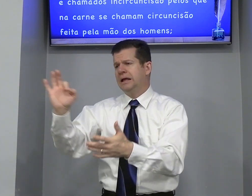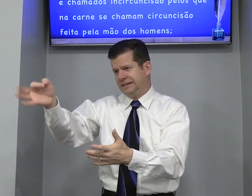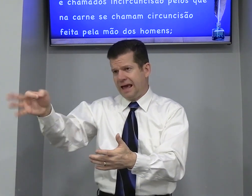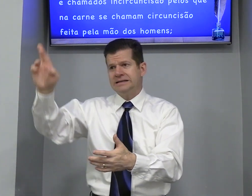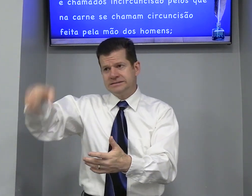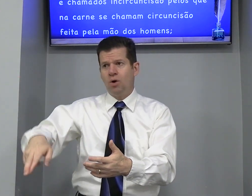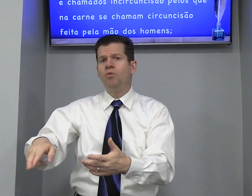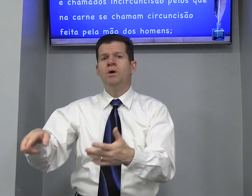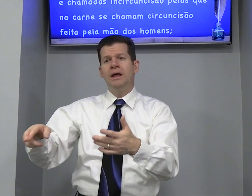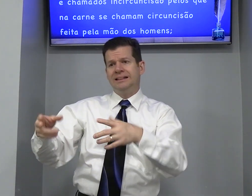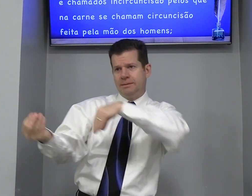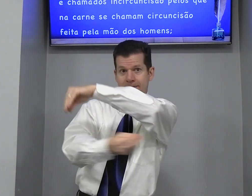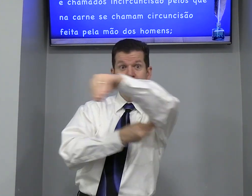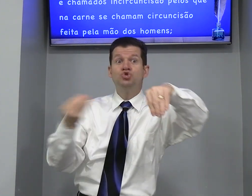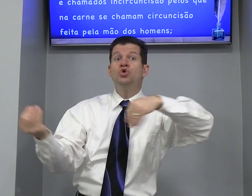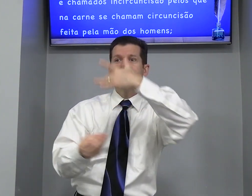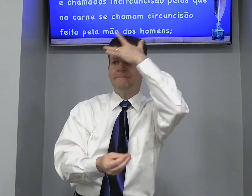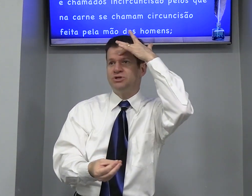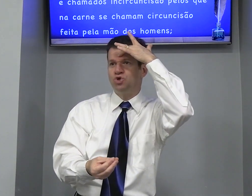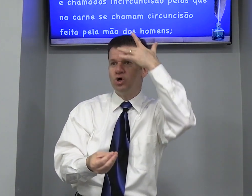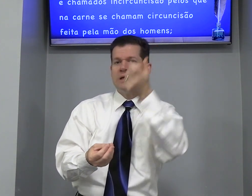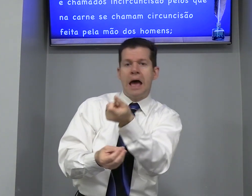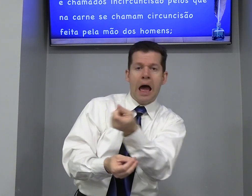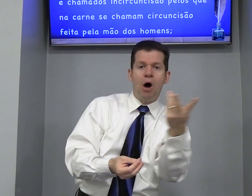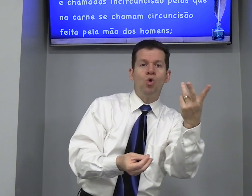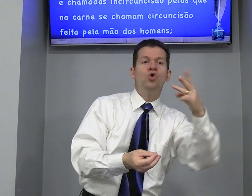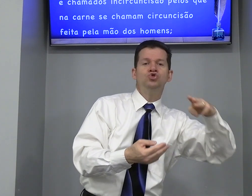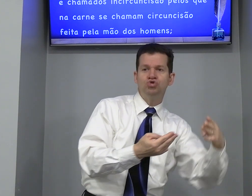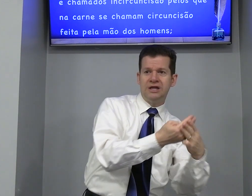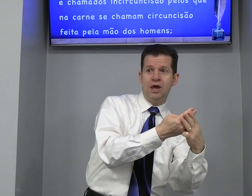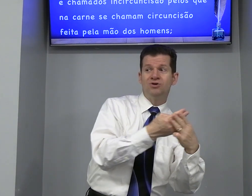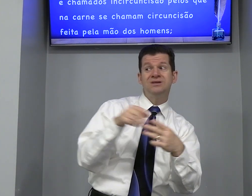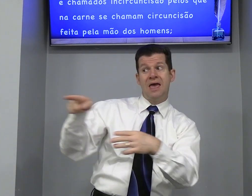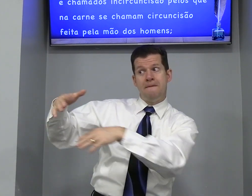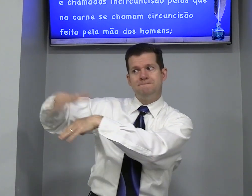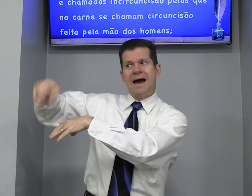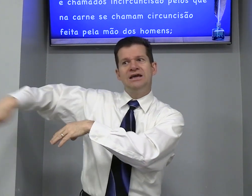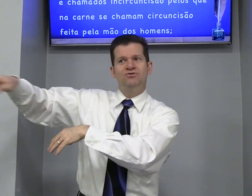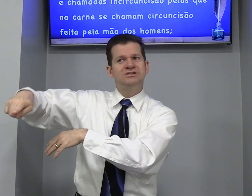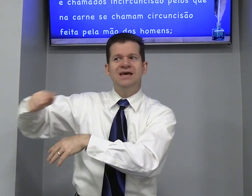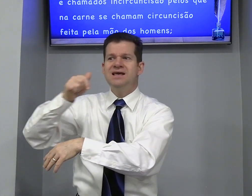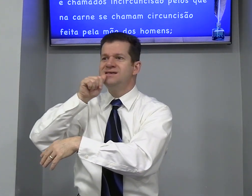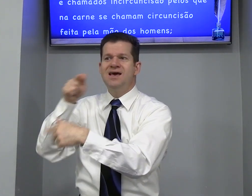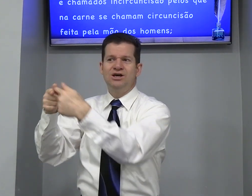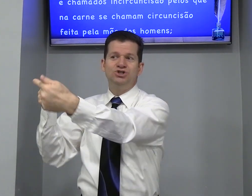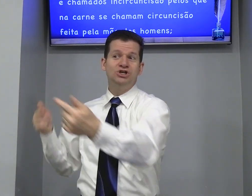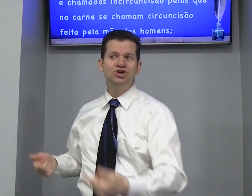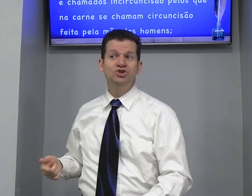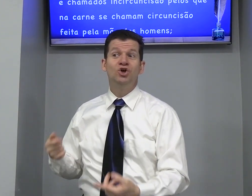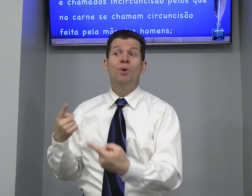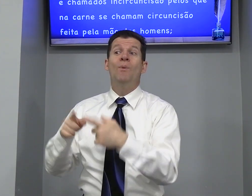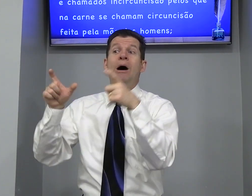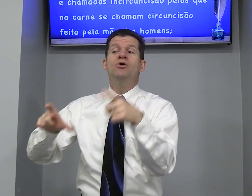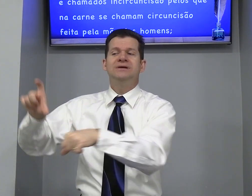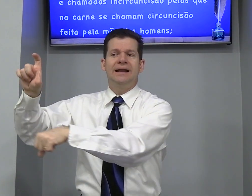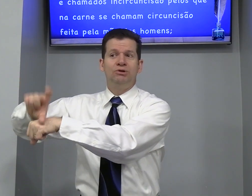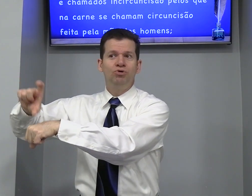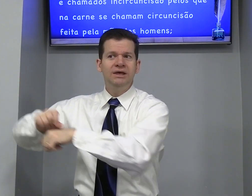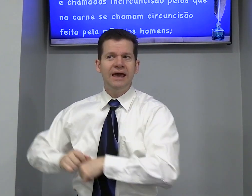Tem razão Tem uma mistura De pessoas Alguns judeus Mais vocês Gentios Aonde que era? Por que